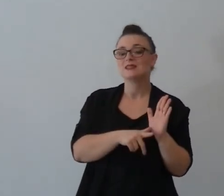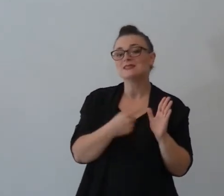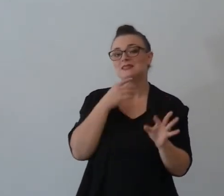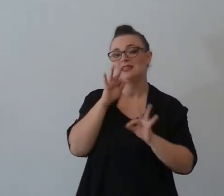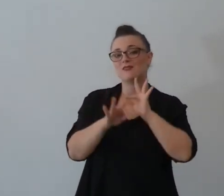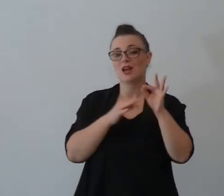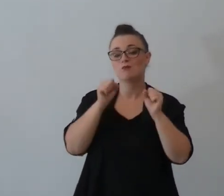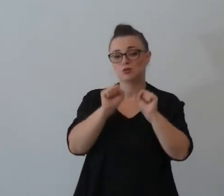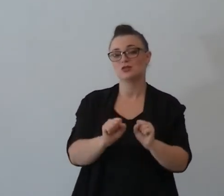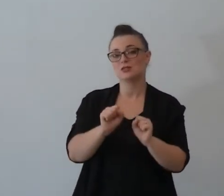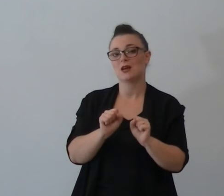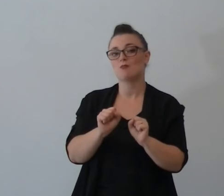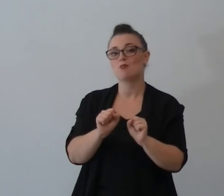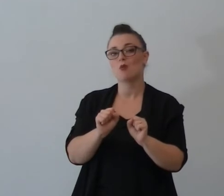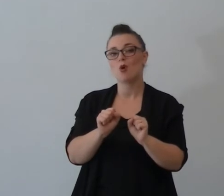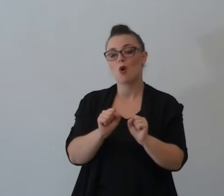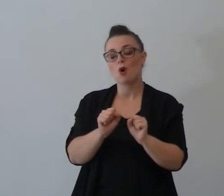fermiamoci a pregare